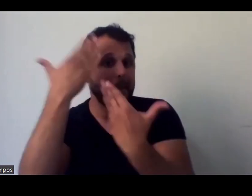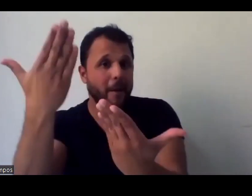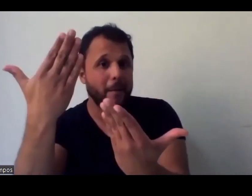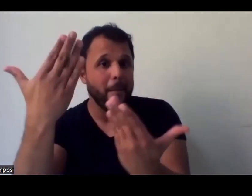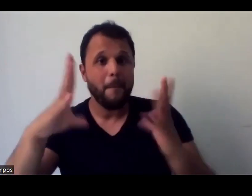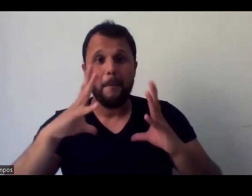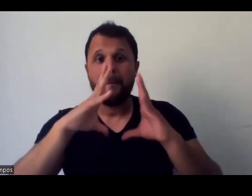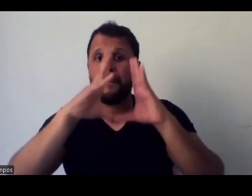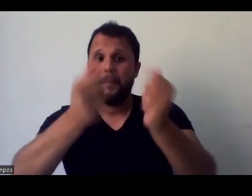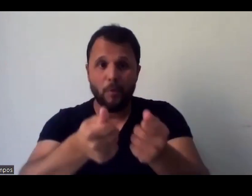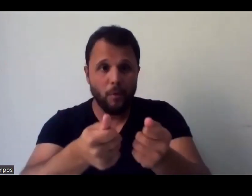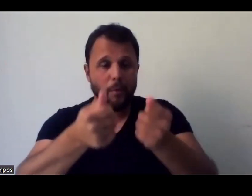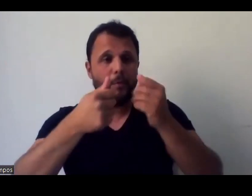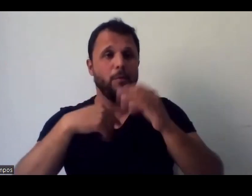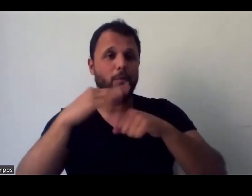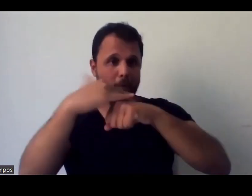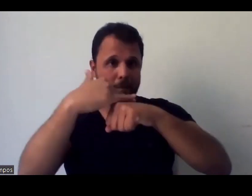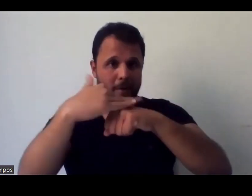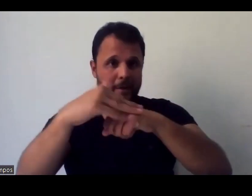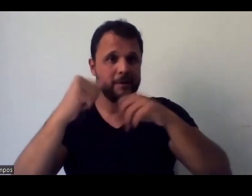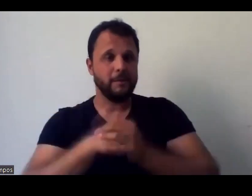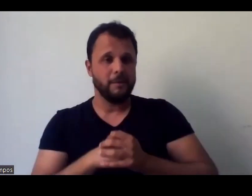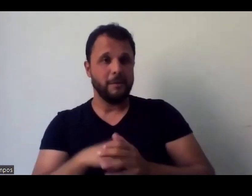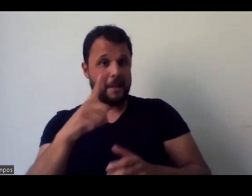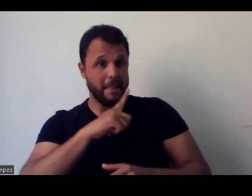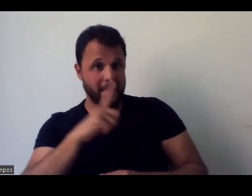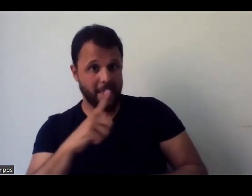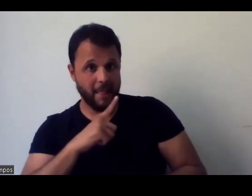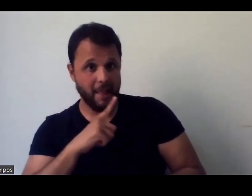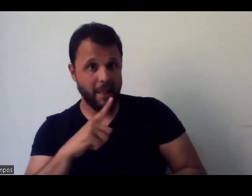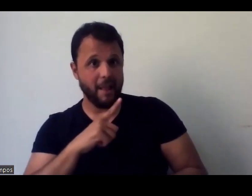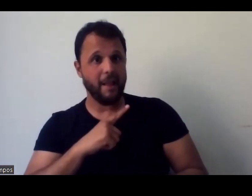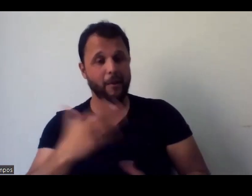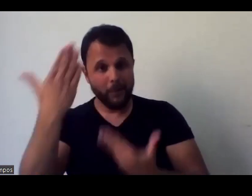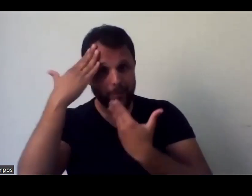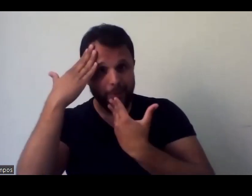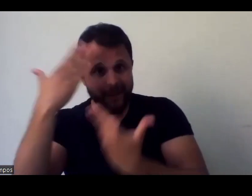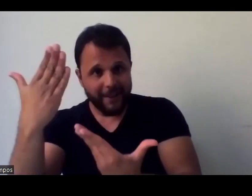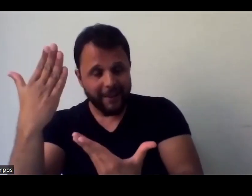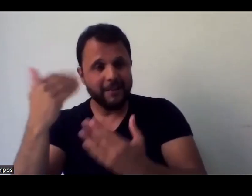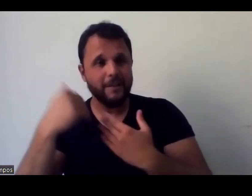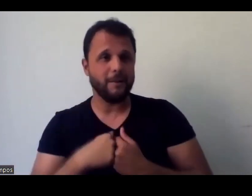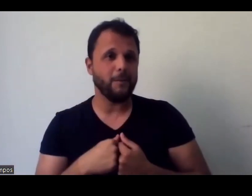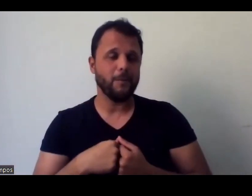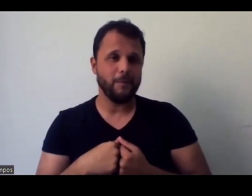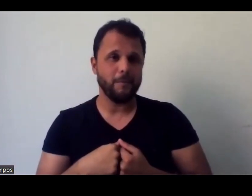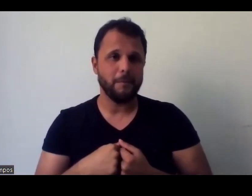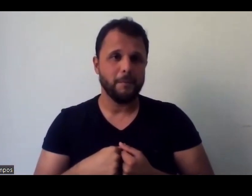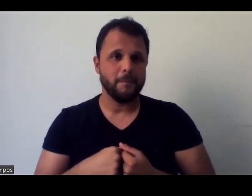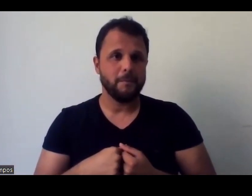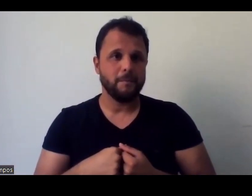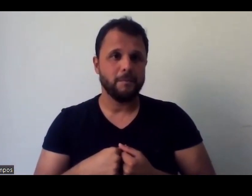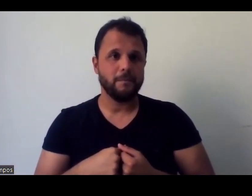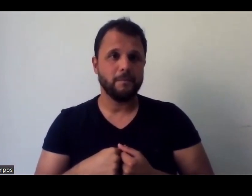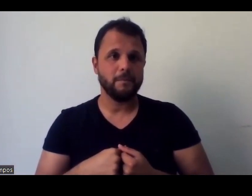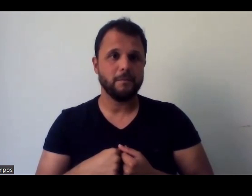gente tem trocado aqui, tem algumas outras manifestações, assim, de agradecimento também, e de